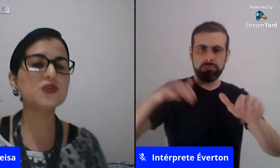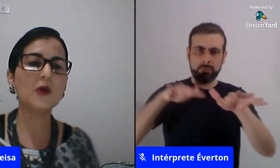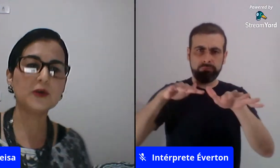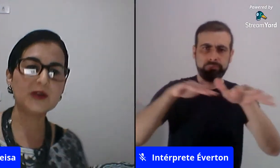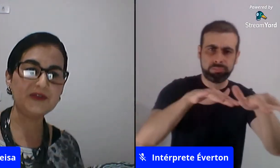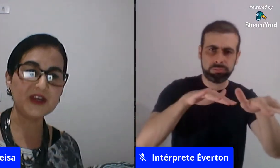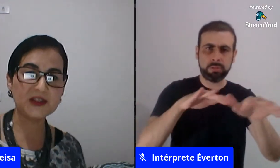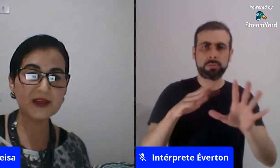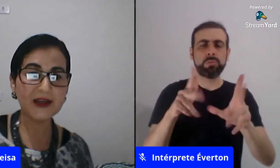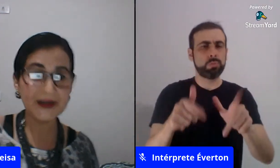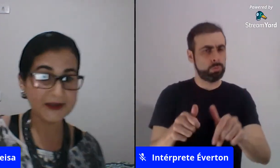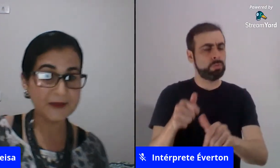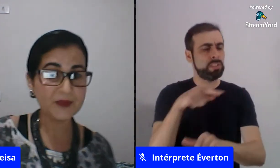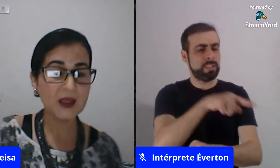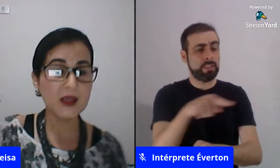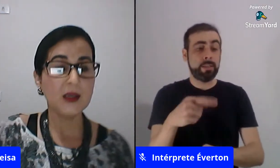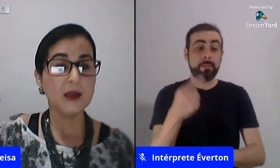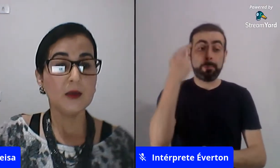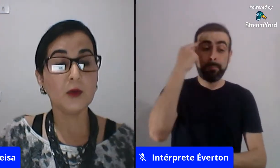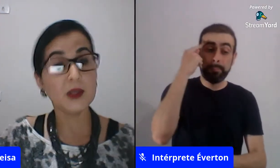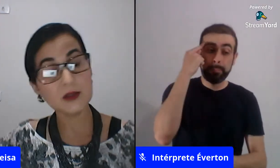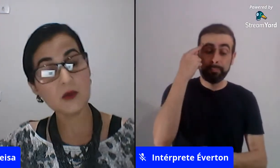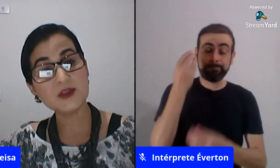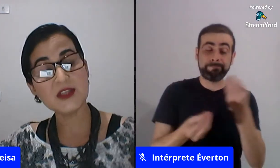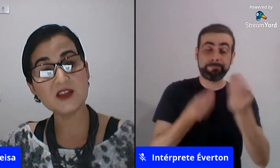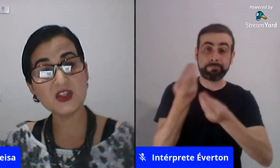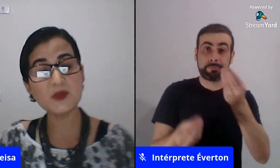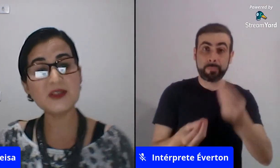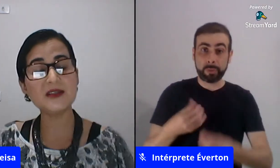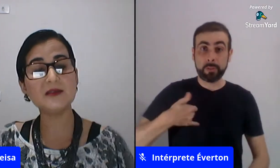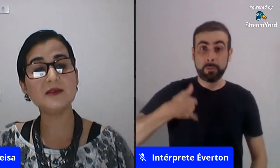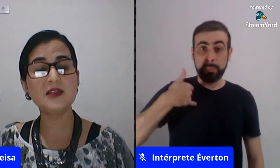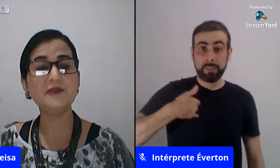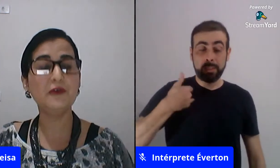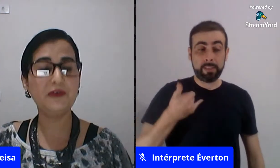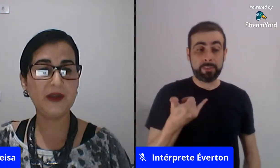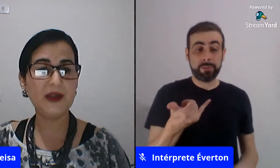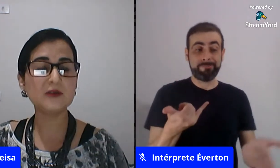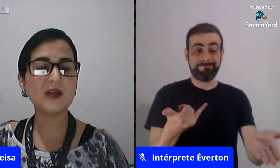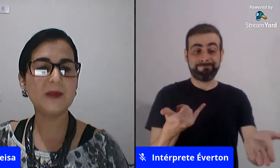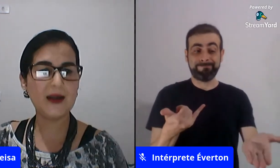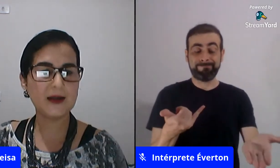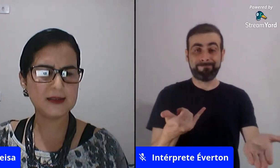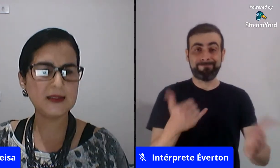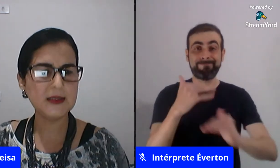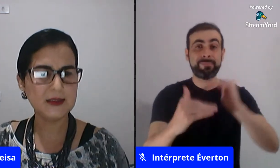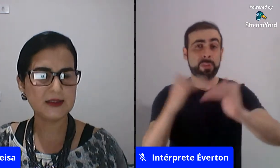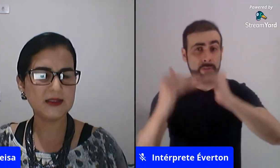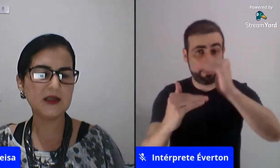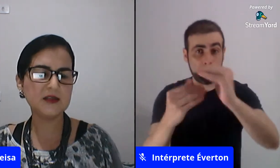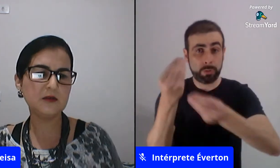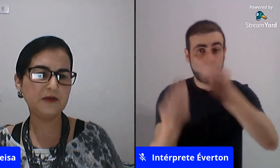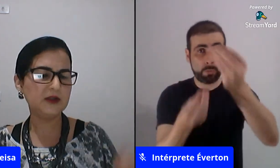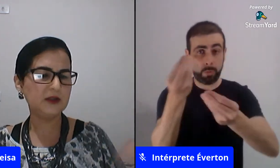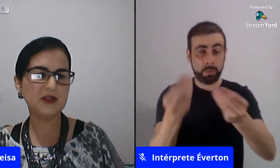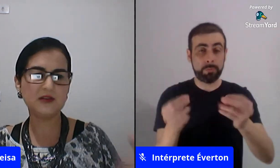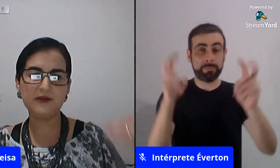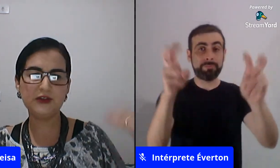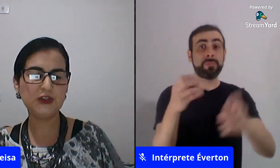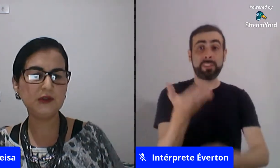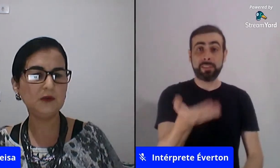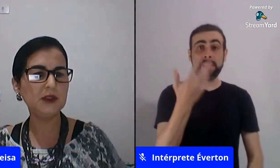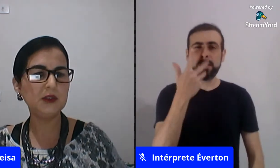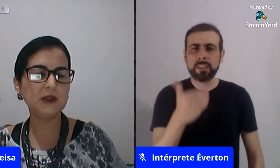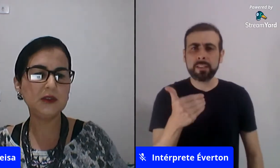assunto de acordo com a faixa etária o que conceito a gente precisa desenvolver né ao trabalhar com as crianças aí crianças eu falo da